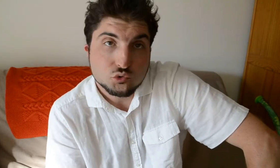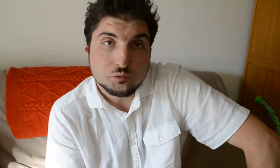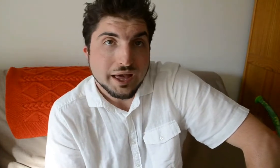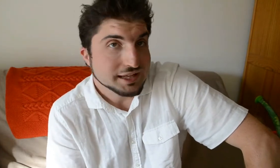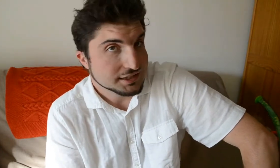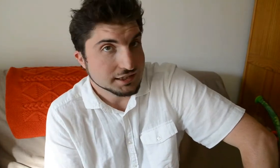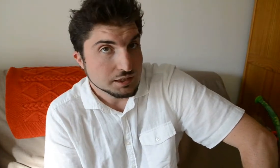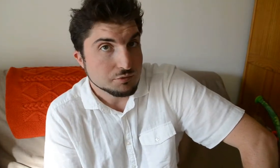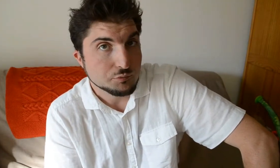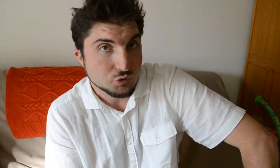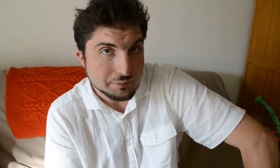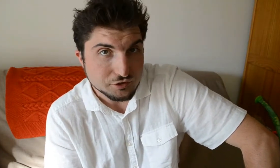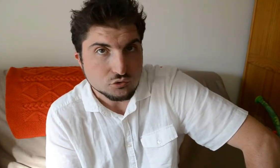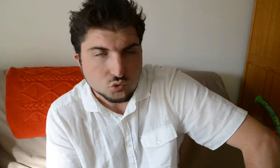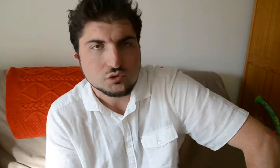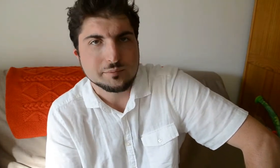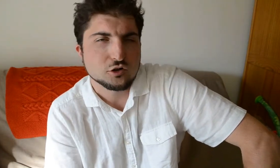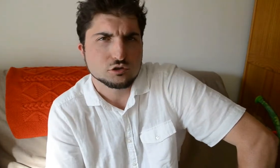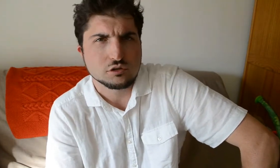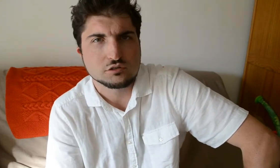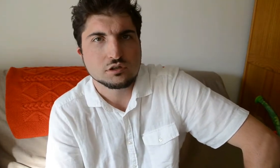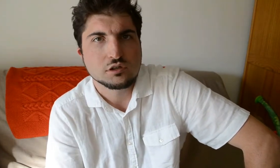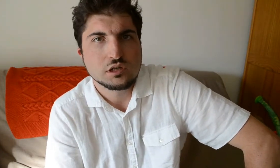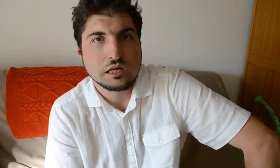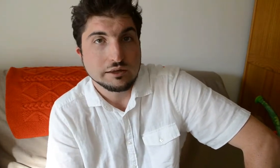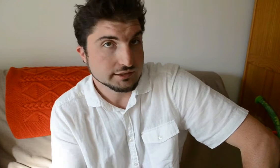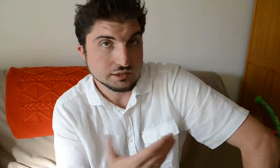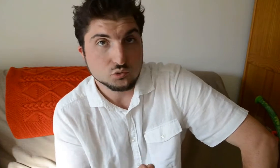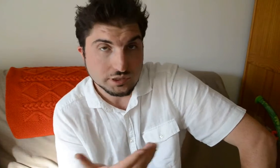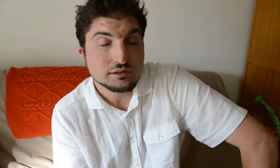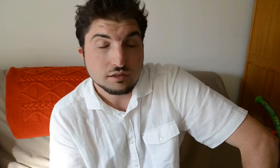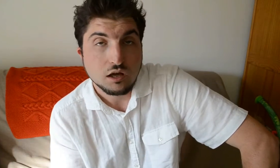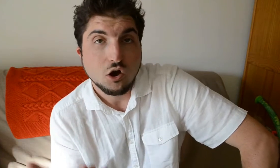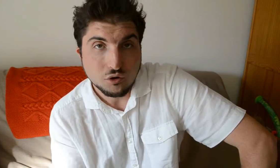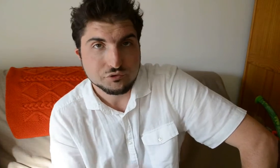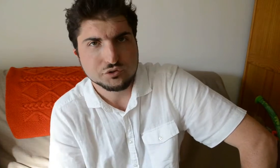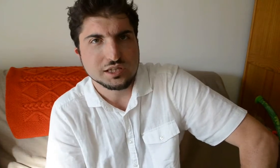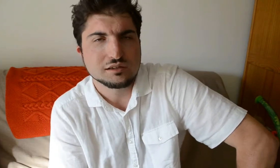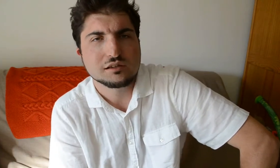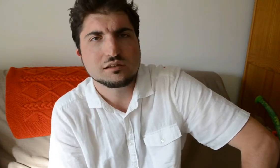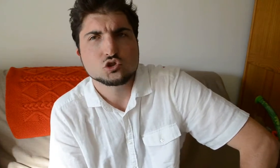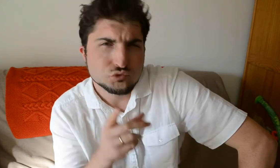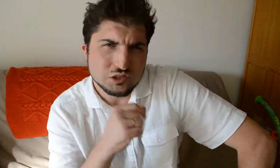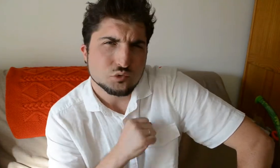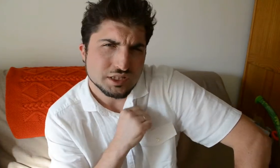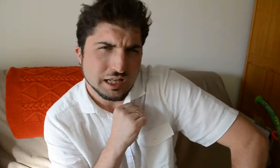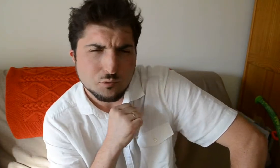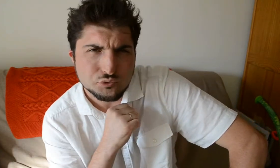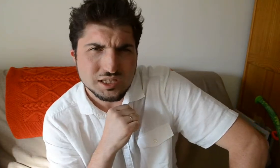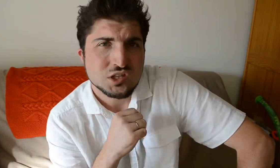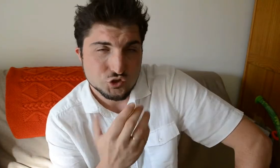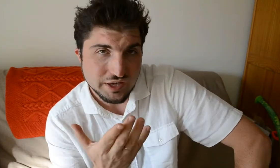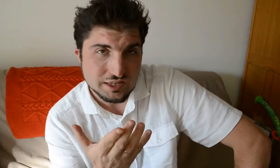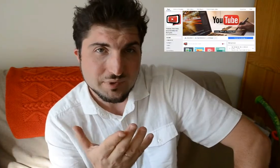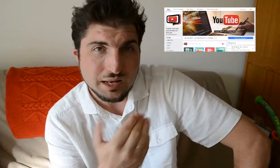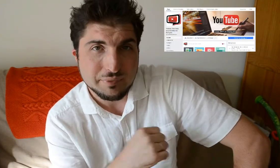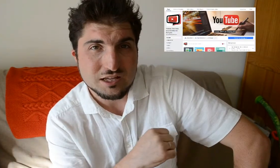'avance accessible pour les personnes sourdes et malentendantes avec des sous-titres en français. Je vous annonce également aussi que je vais animer la page